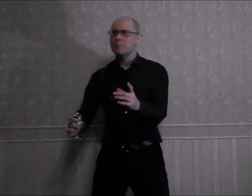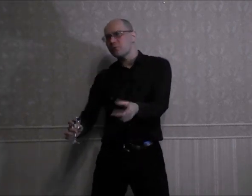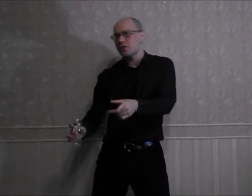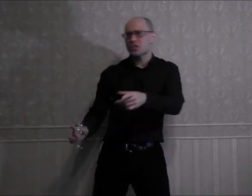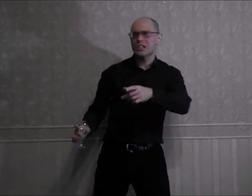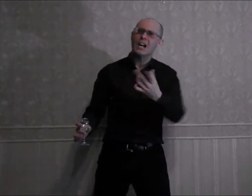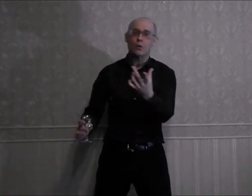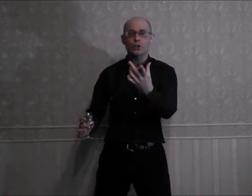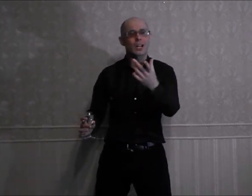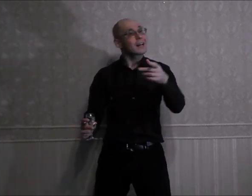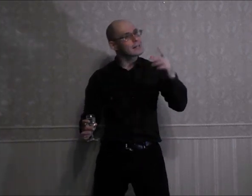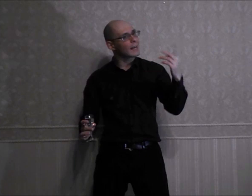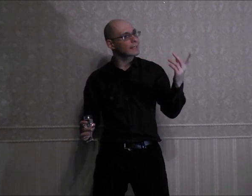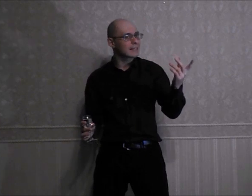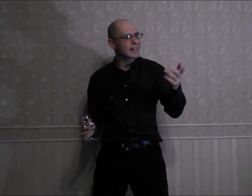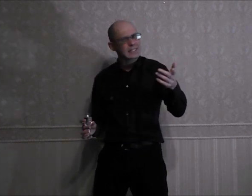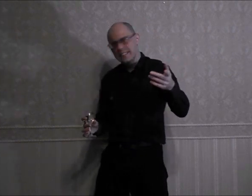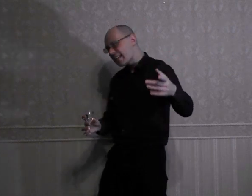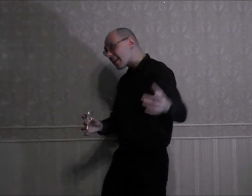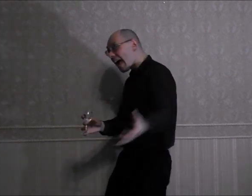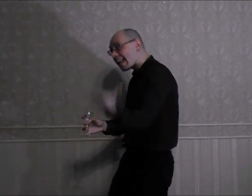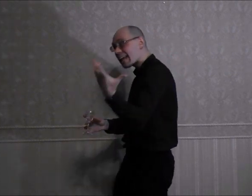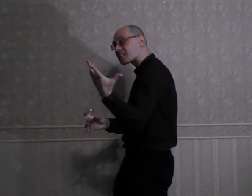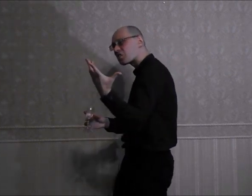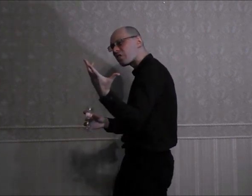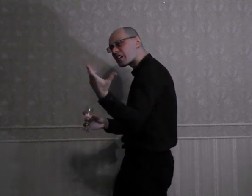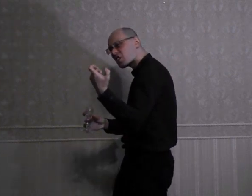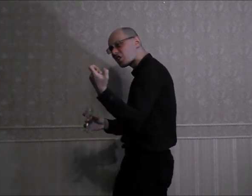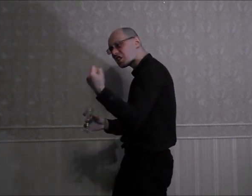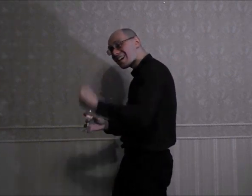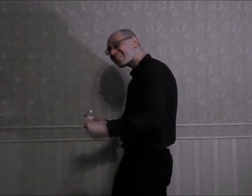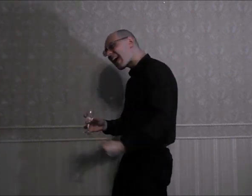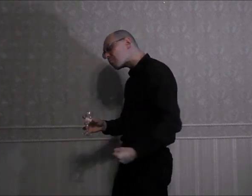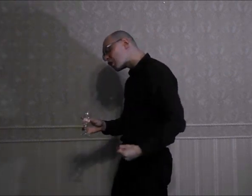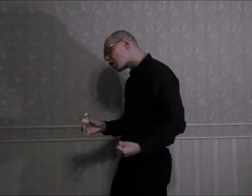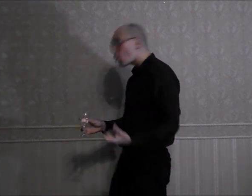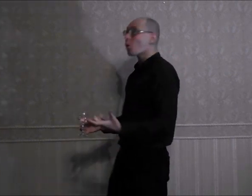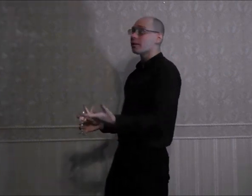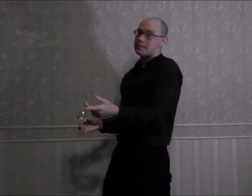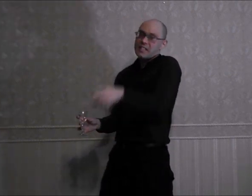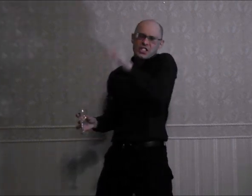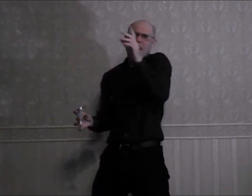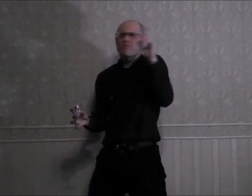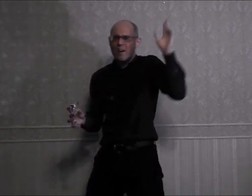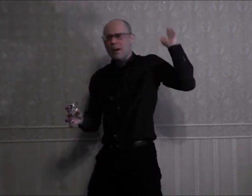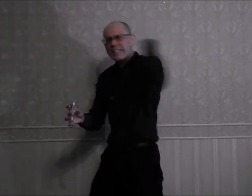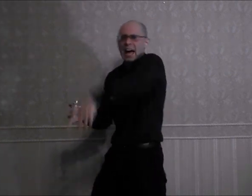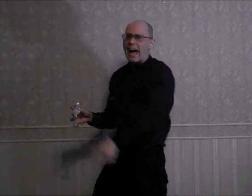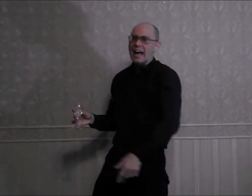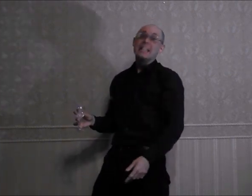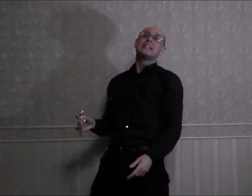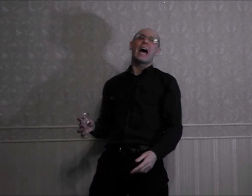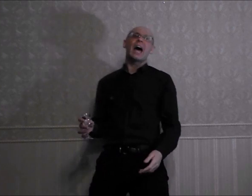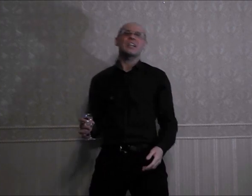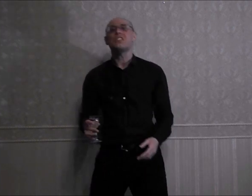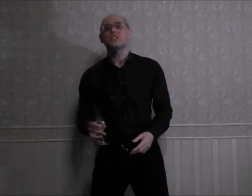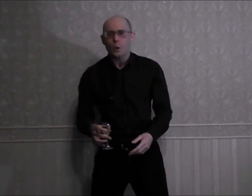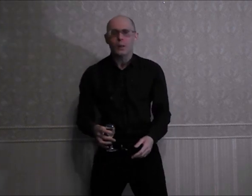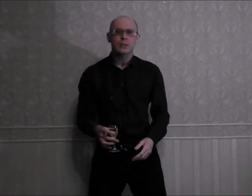будешь хорош, Если России Аляску вернешь Там же холодно, зачем вам она? Да и золота